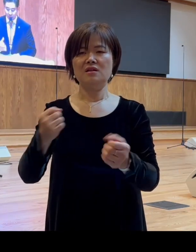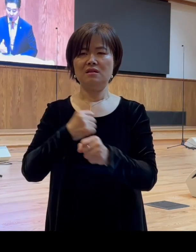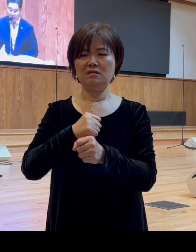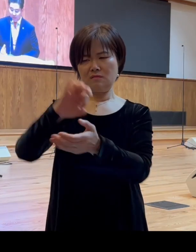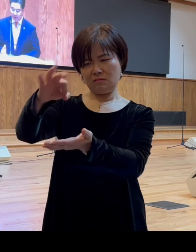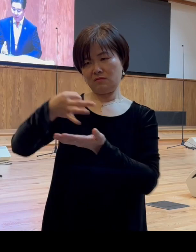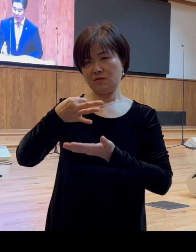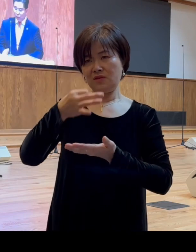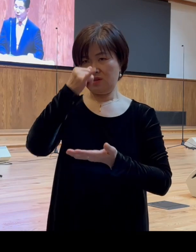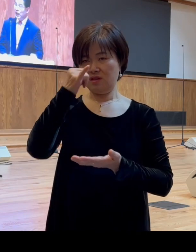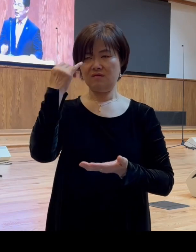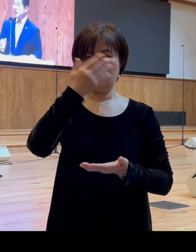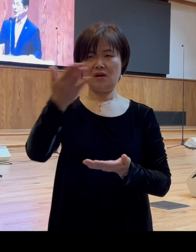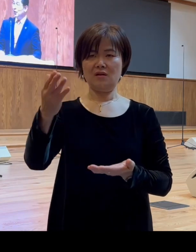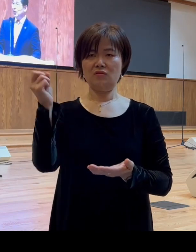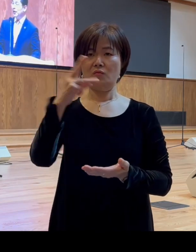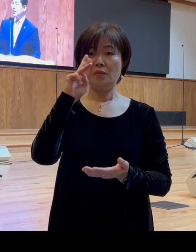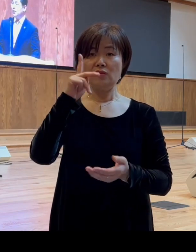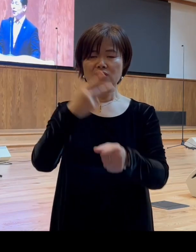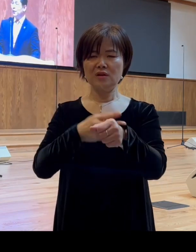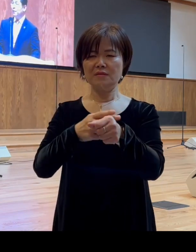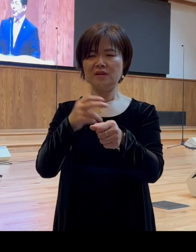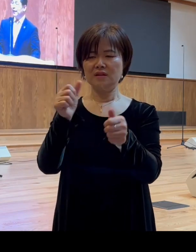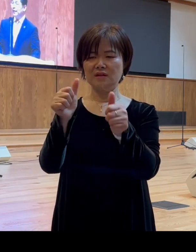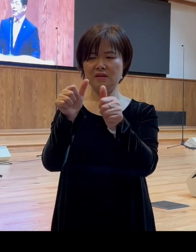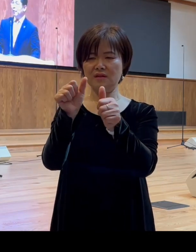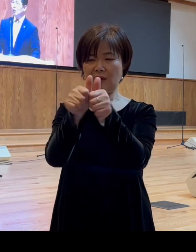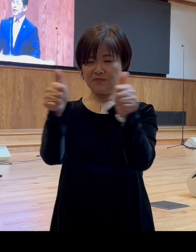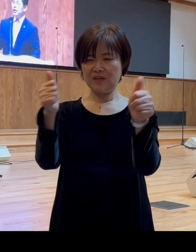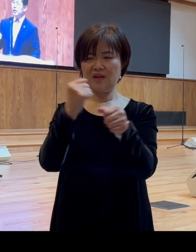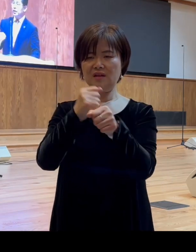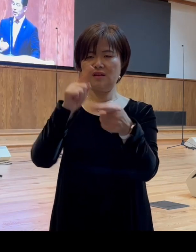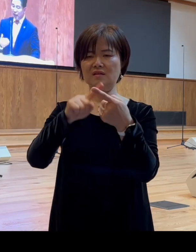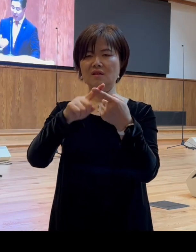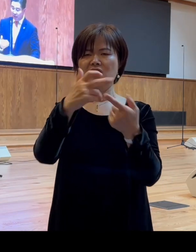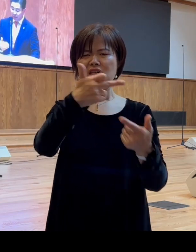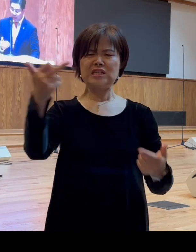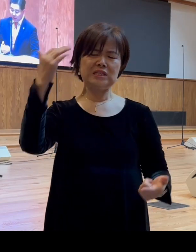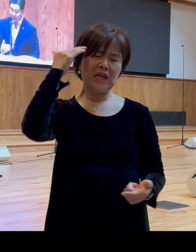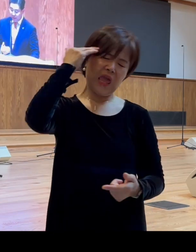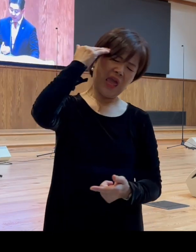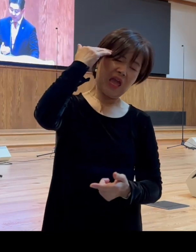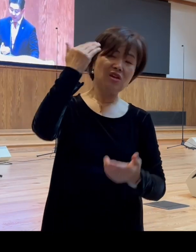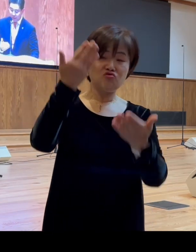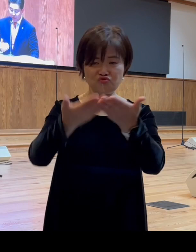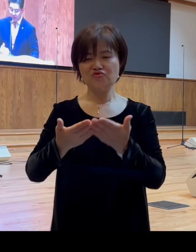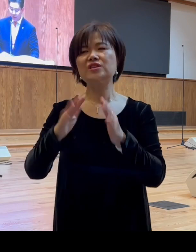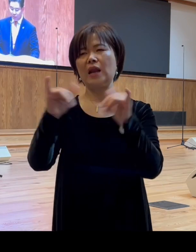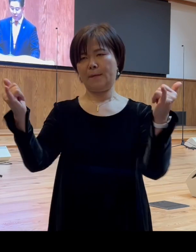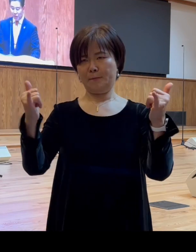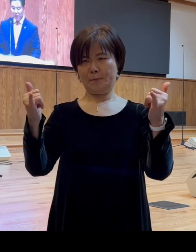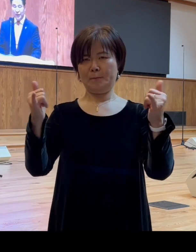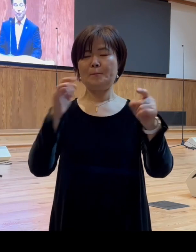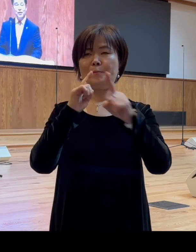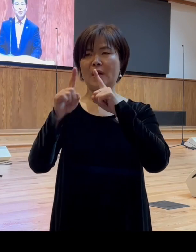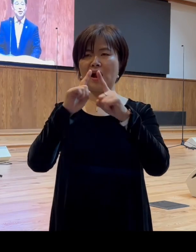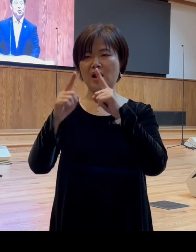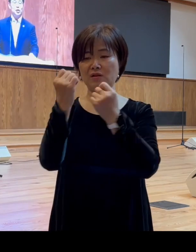하면 바울은 이 알렉산더를 향해서 바울에게 큰 해를 입힌 사람이라고 지적을 하고 있습니다 적당한